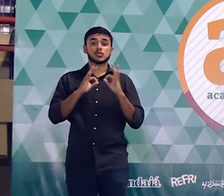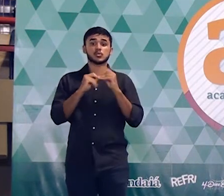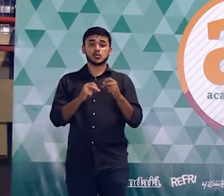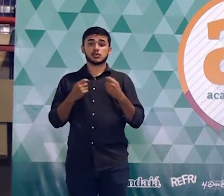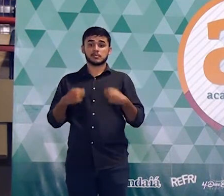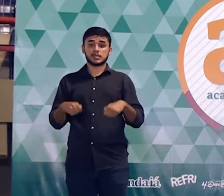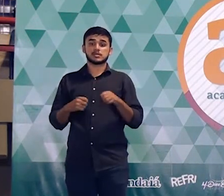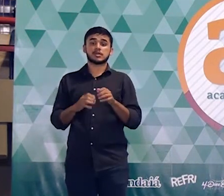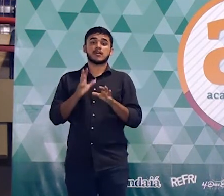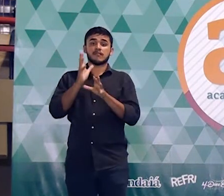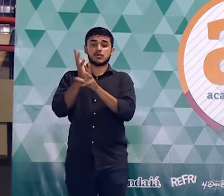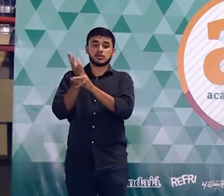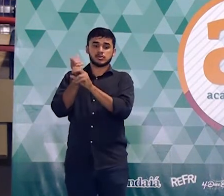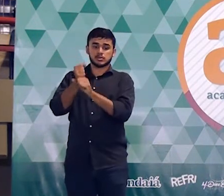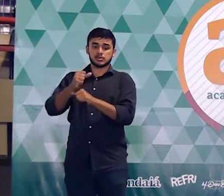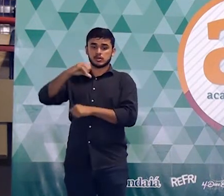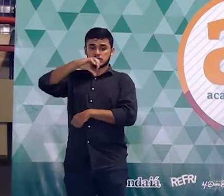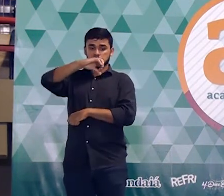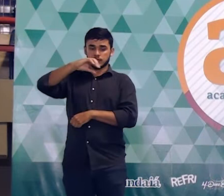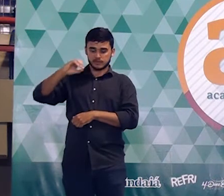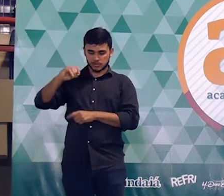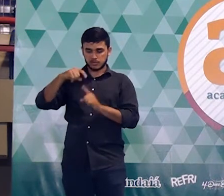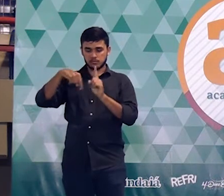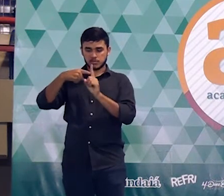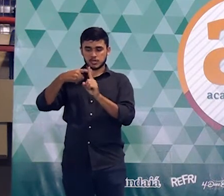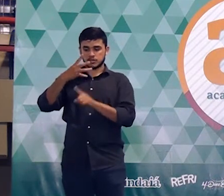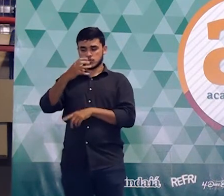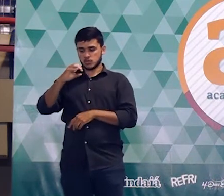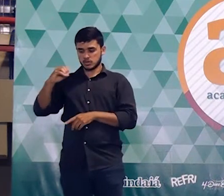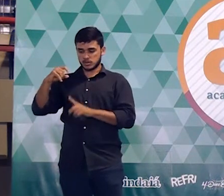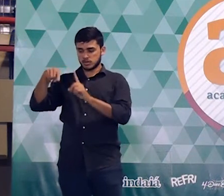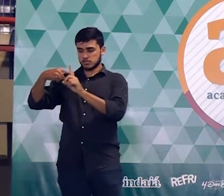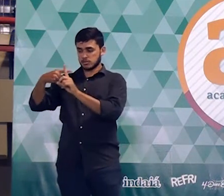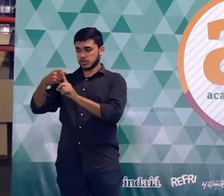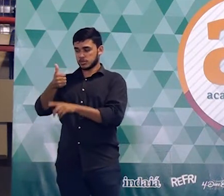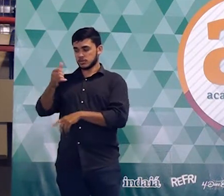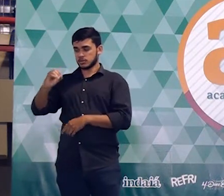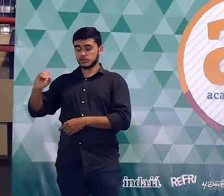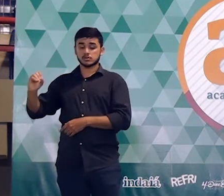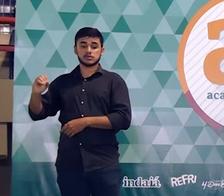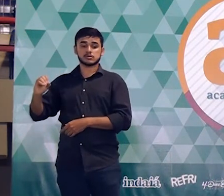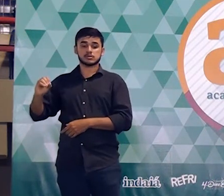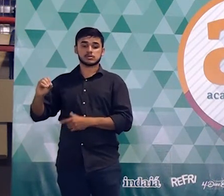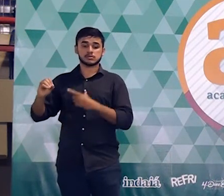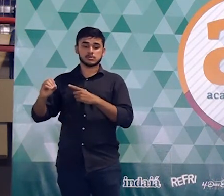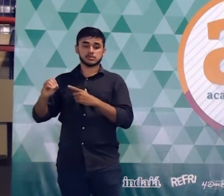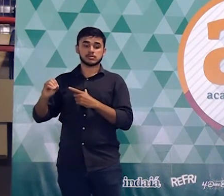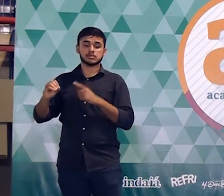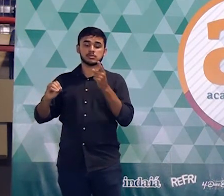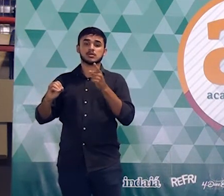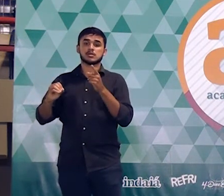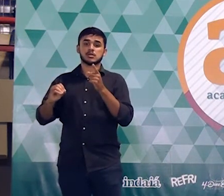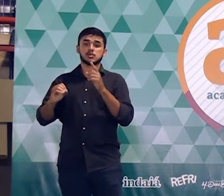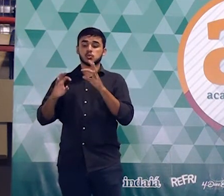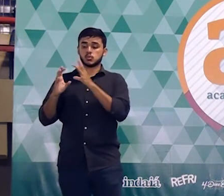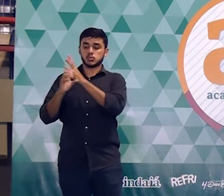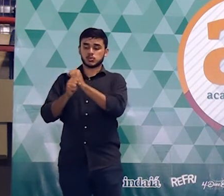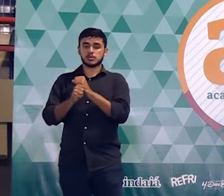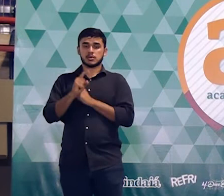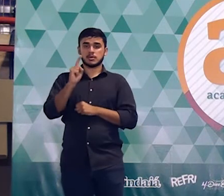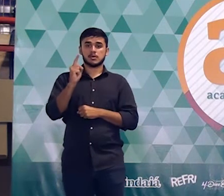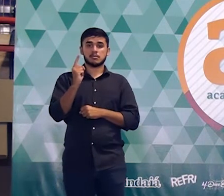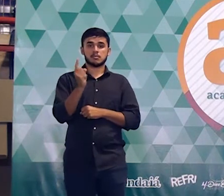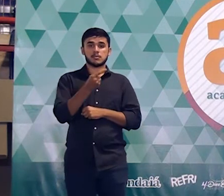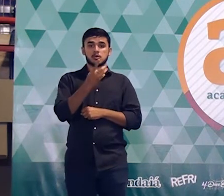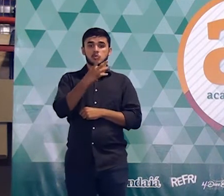gente for somar é 900 mais 400 mais 100 se eu fizer o 900 com o 100 dá 1000 com o 400 dá 1400